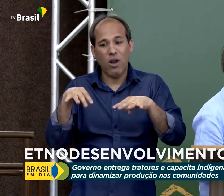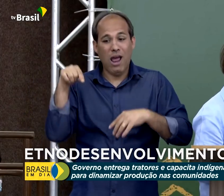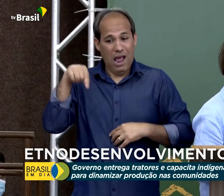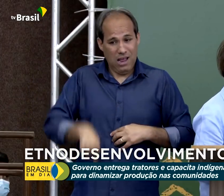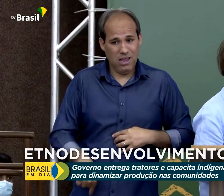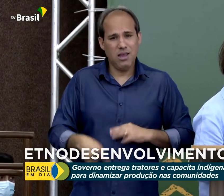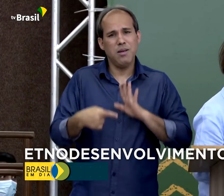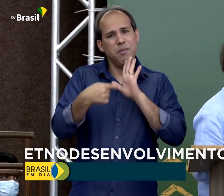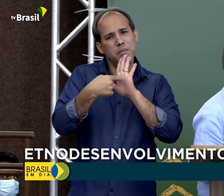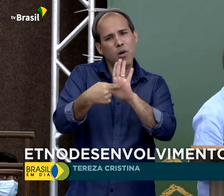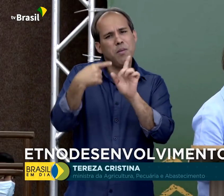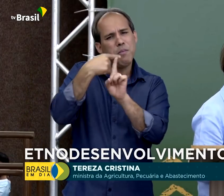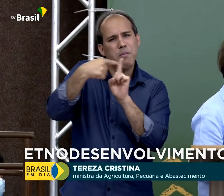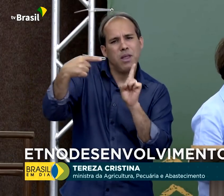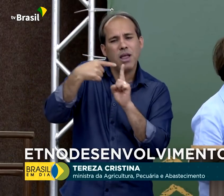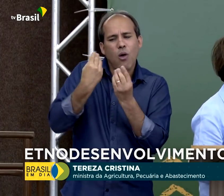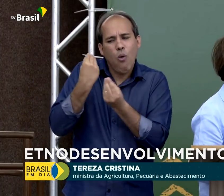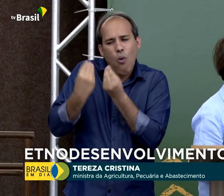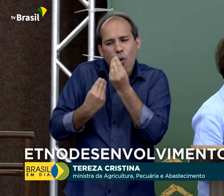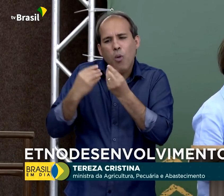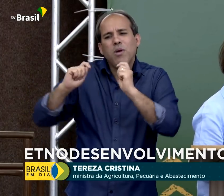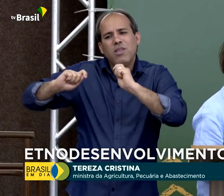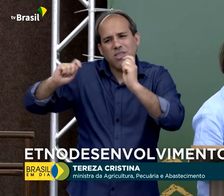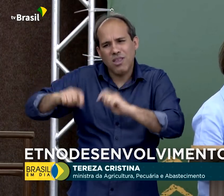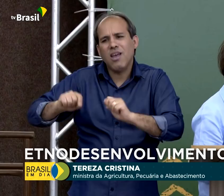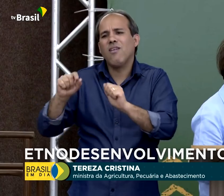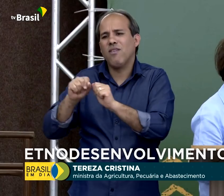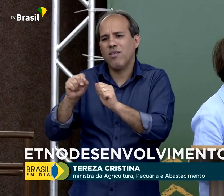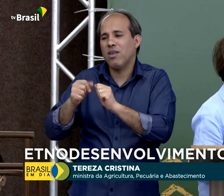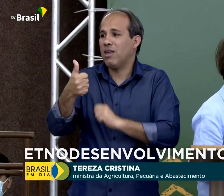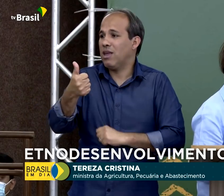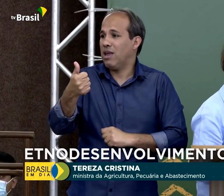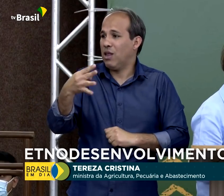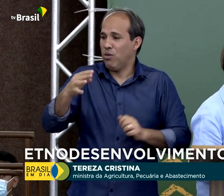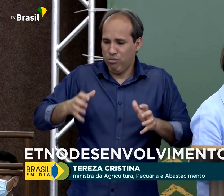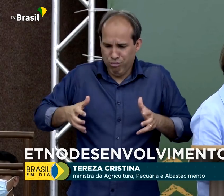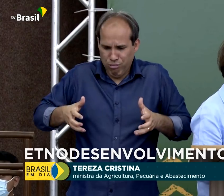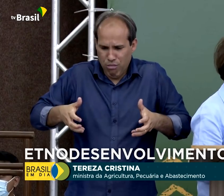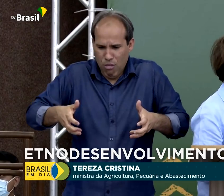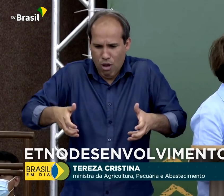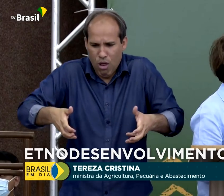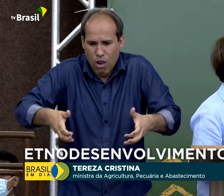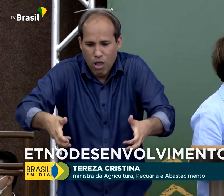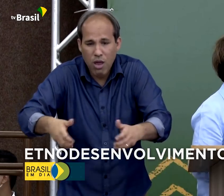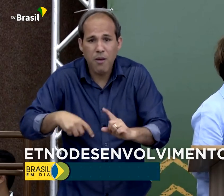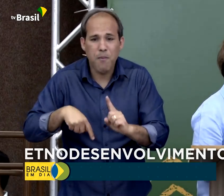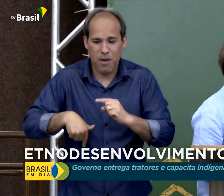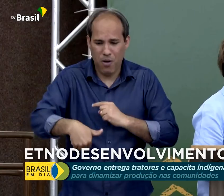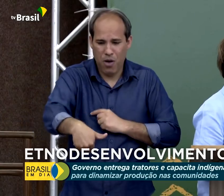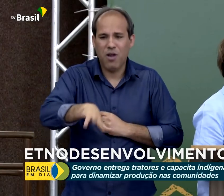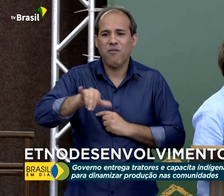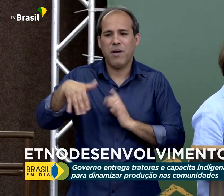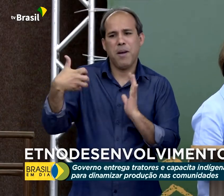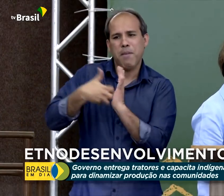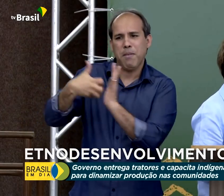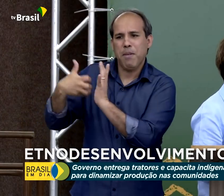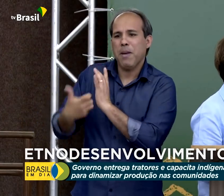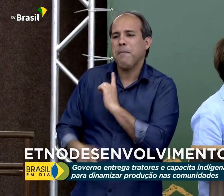pequena amostra do que pode ser feito. São 14 máquinas, mas que serão muito mais, para poder